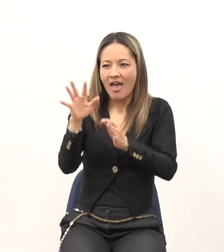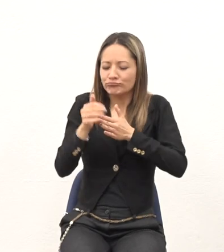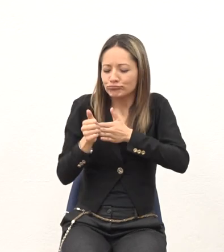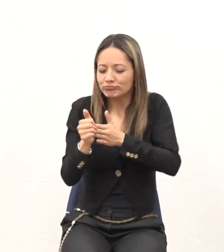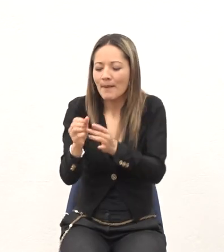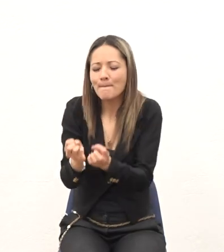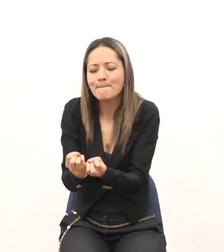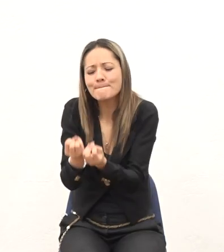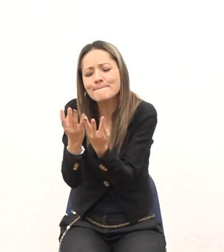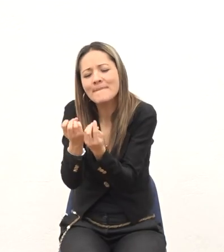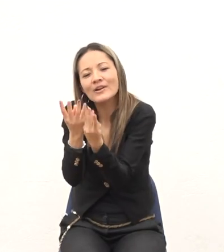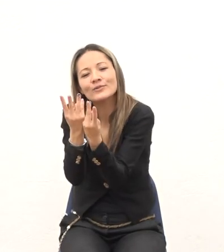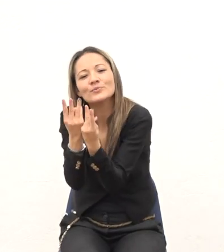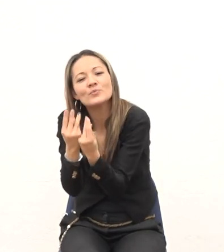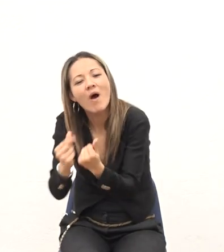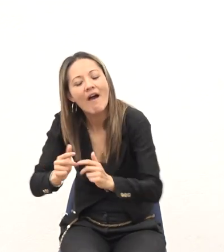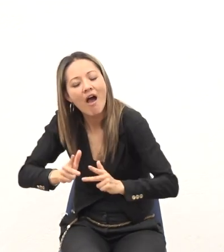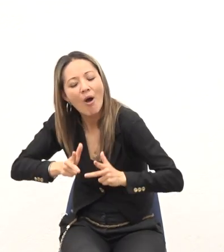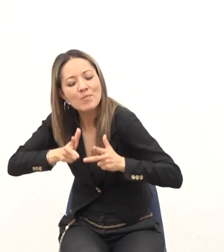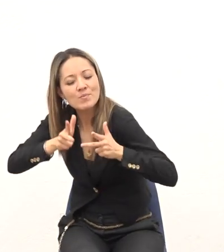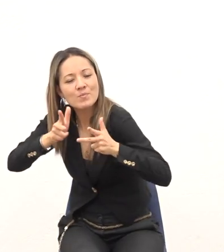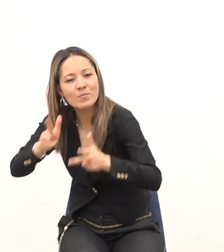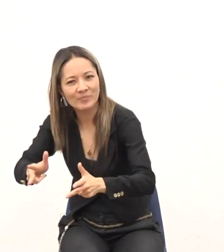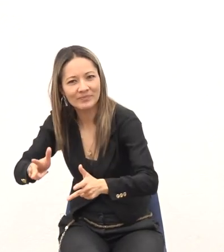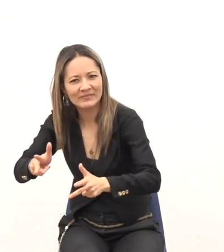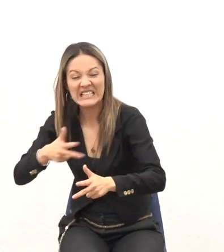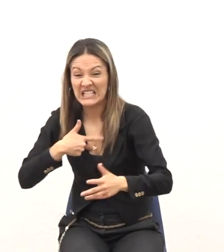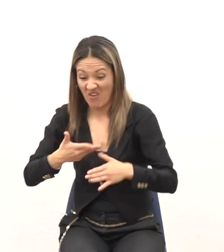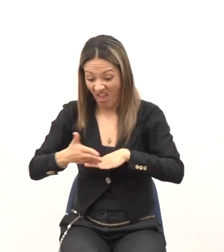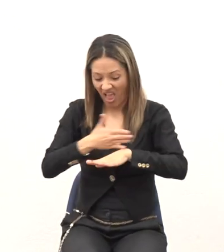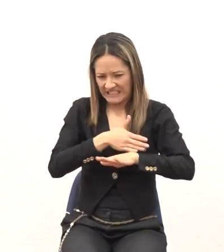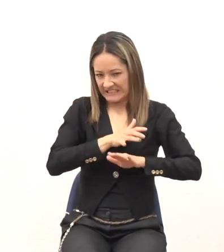nombre Porque como les mencioné El Señor